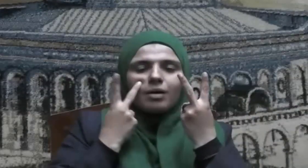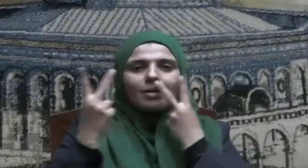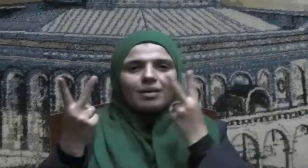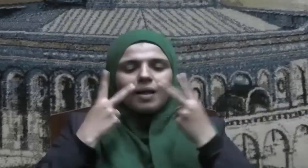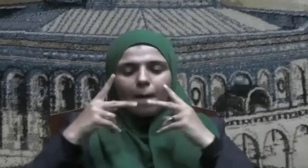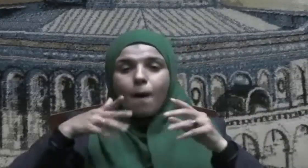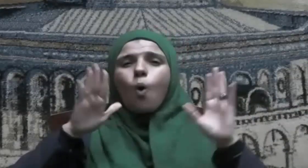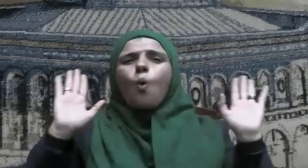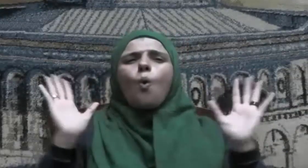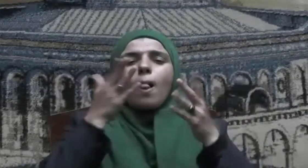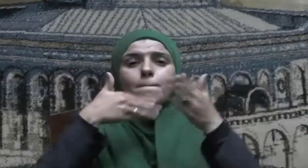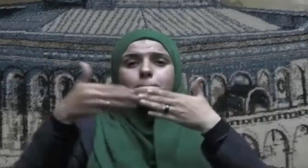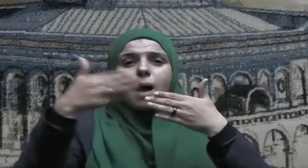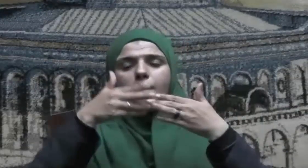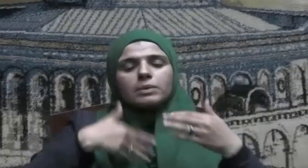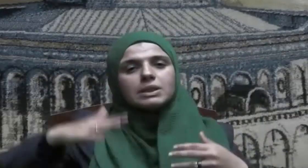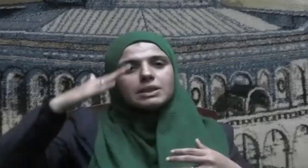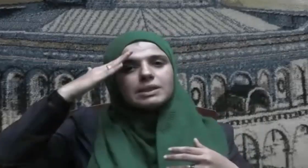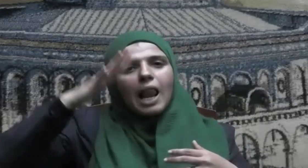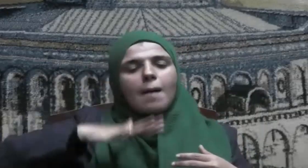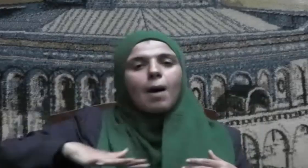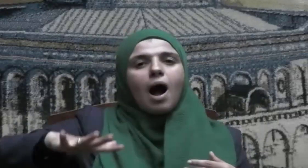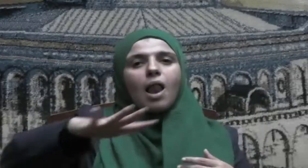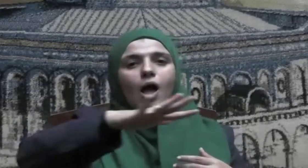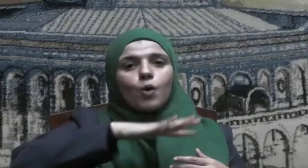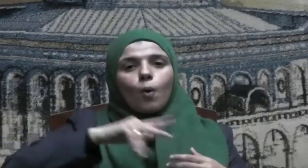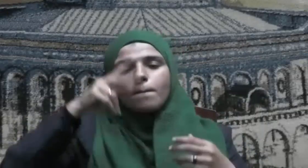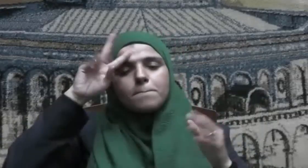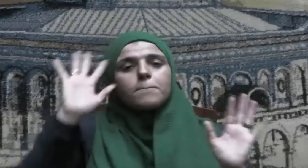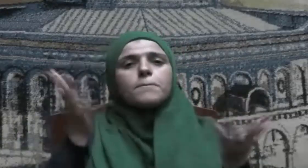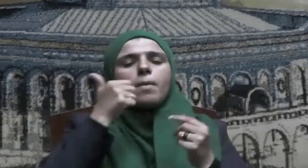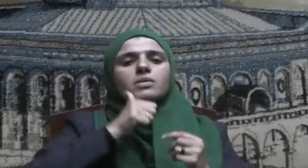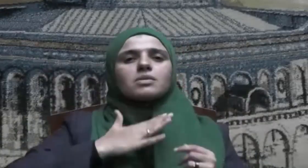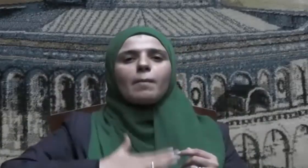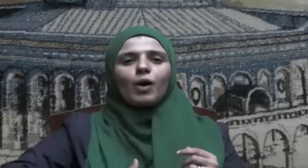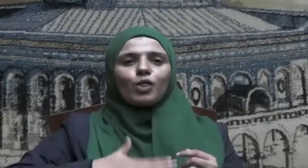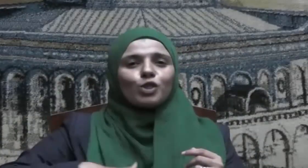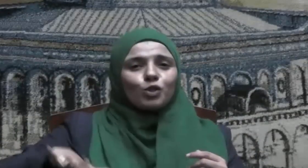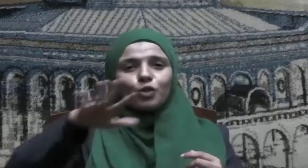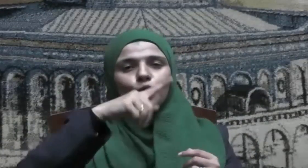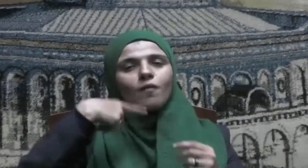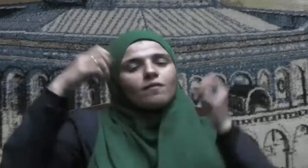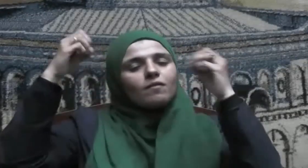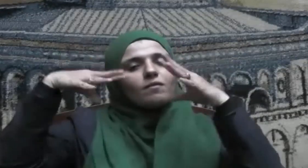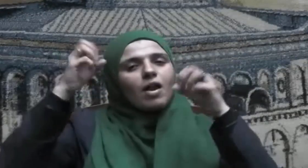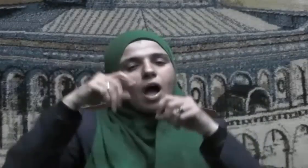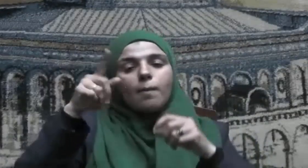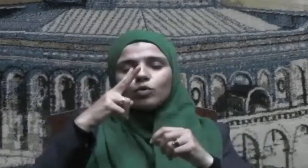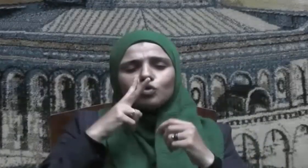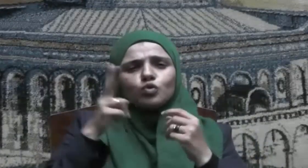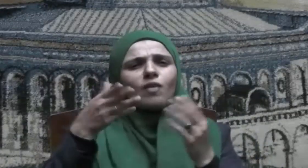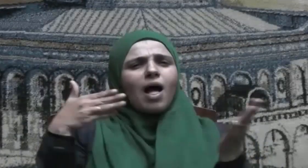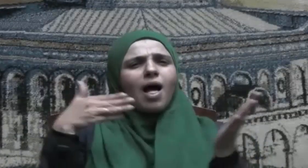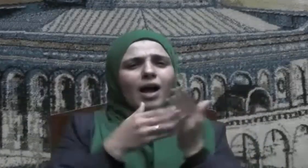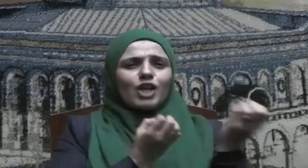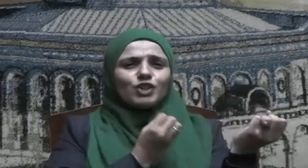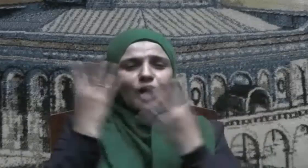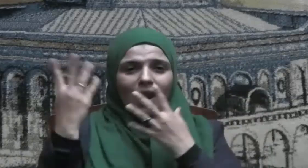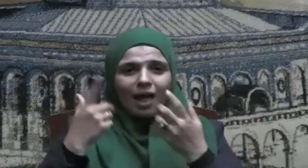باب سلام عليكم بما صبرتم فنعم عقب الدار ومنها أن